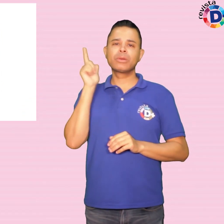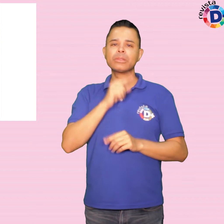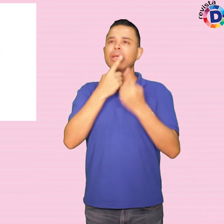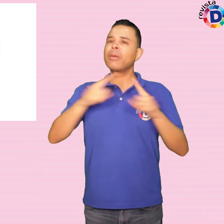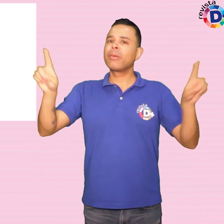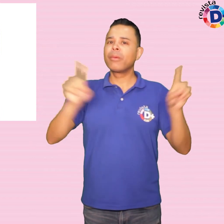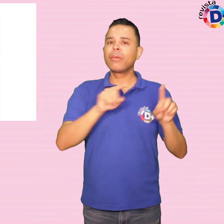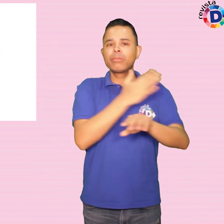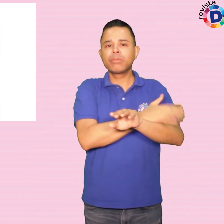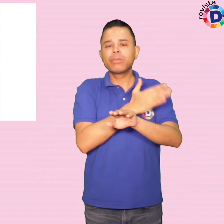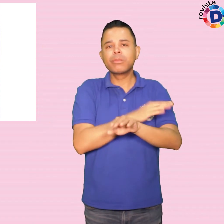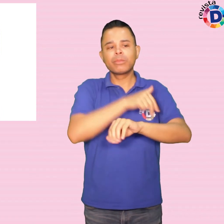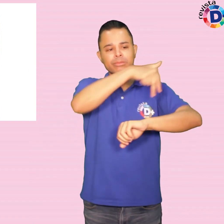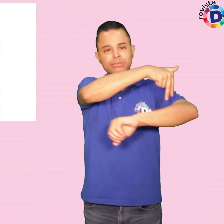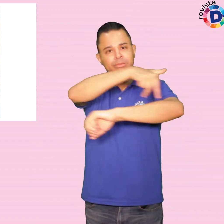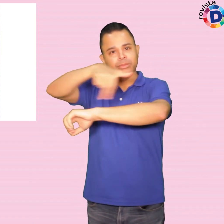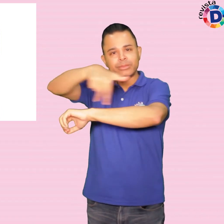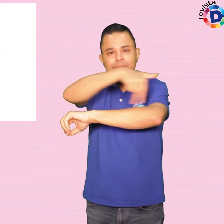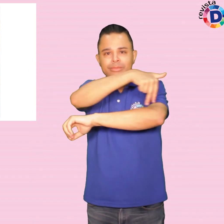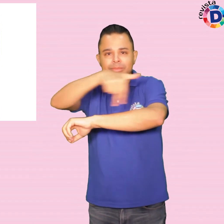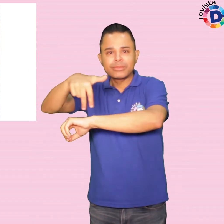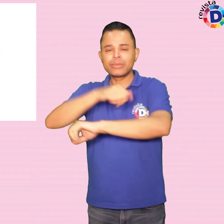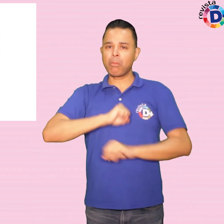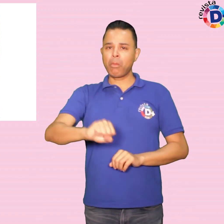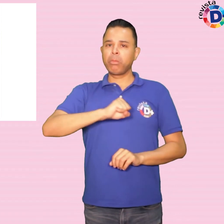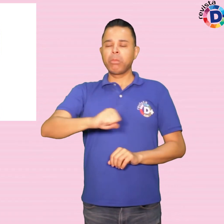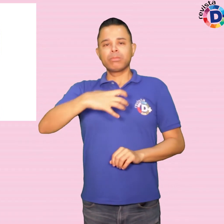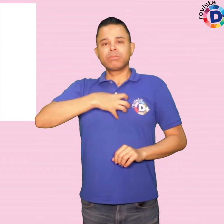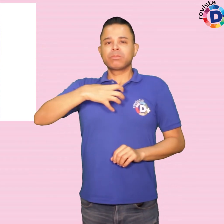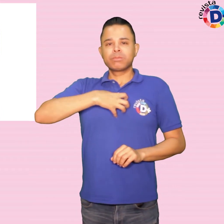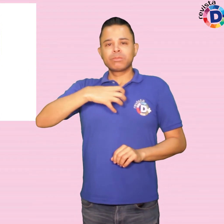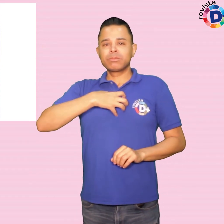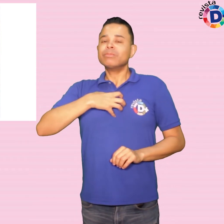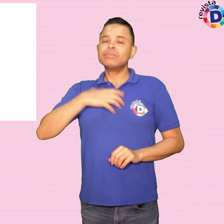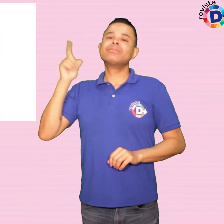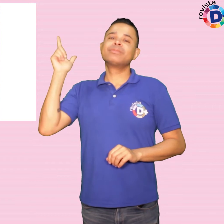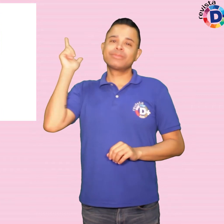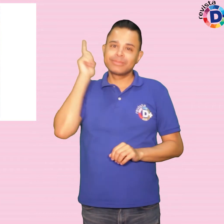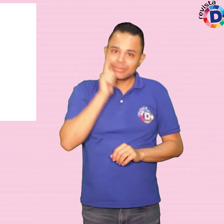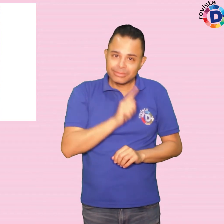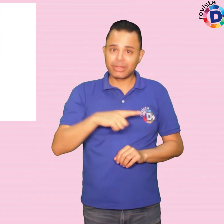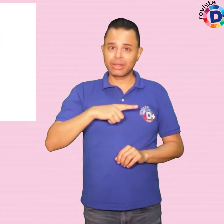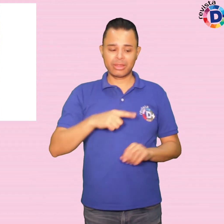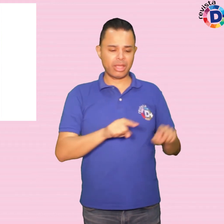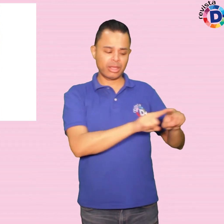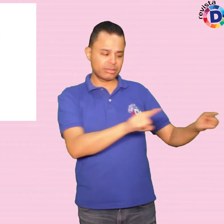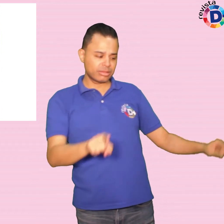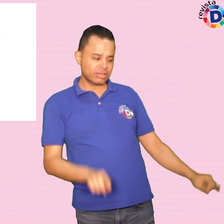sentirem a vibração do som das músicas, que a CIA interpreta com um aparelho amplificador de